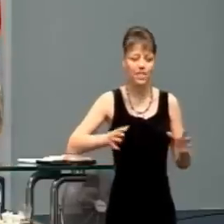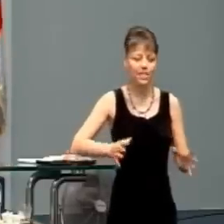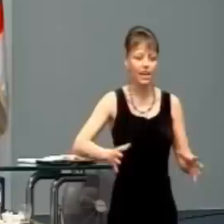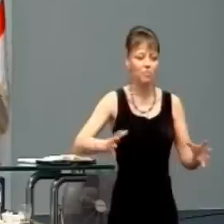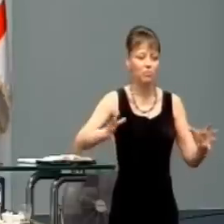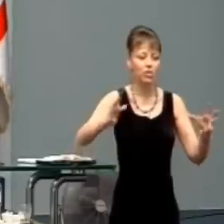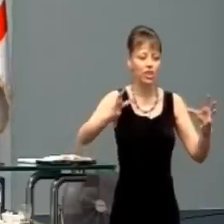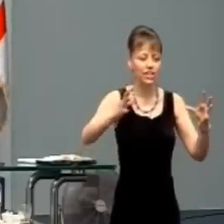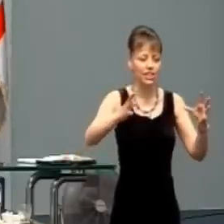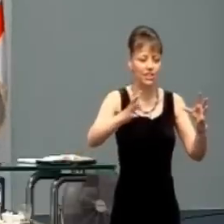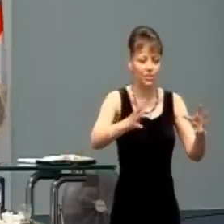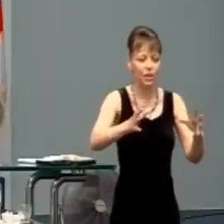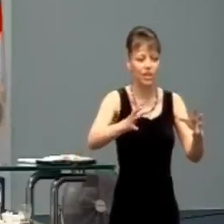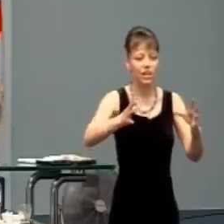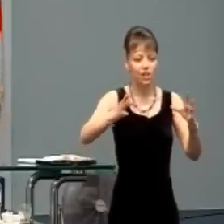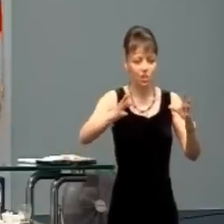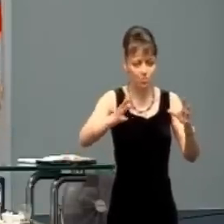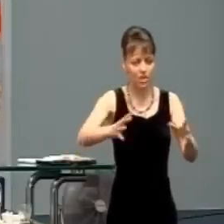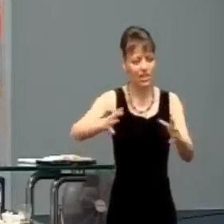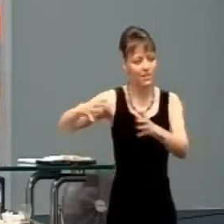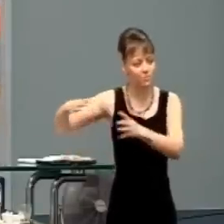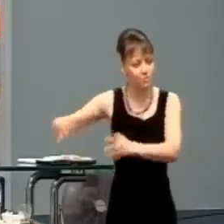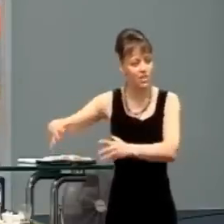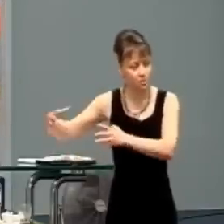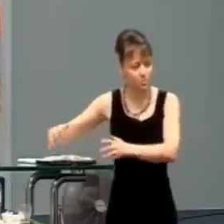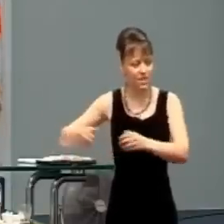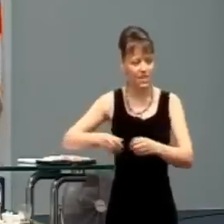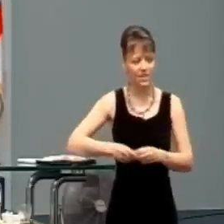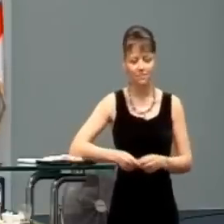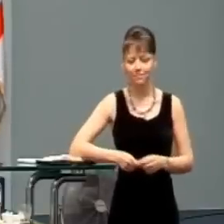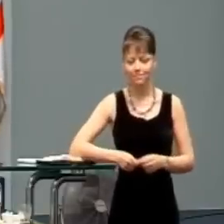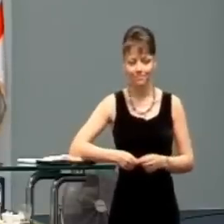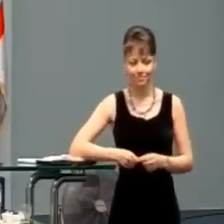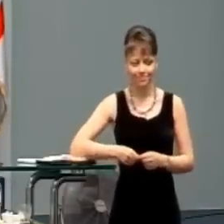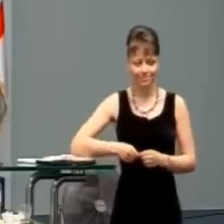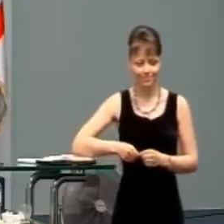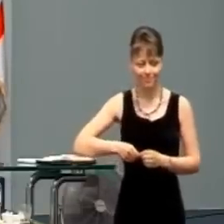V písme ich Boh vždy dáva dohromady.